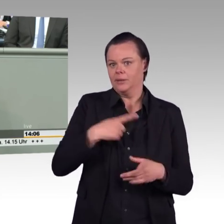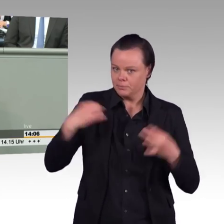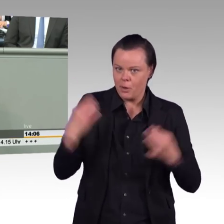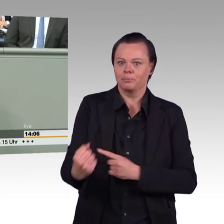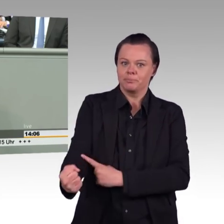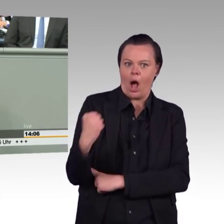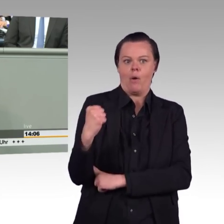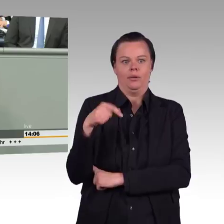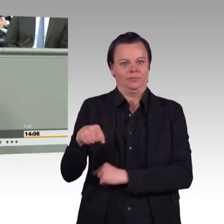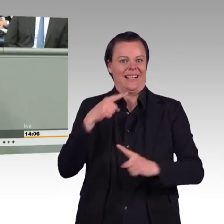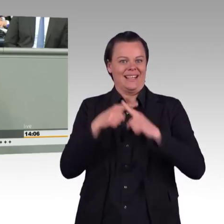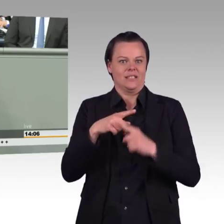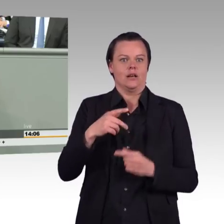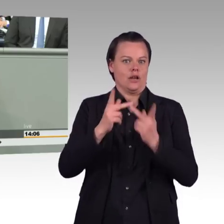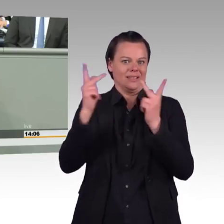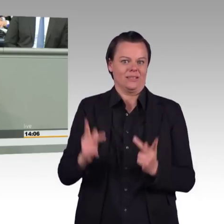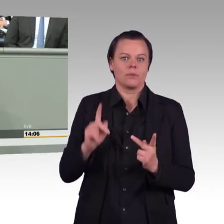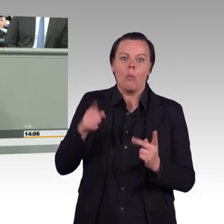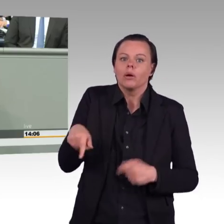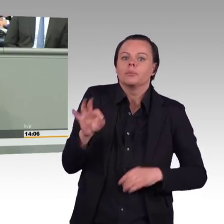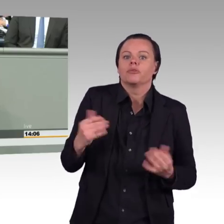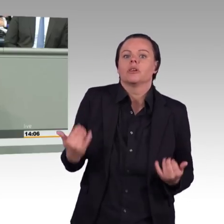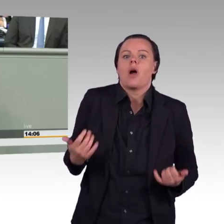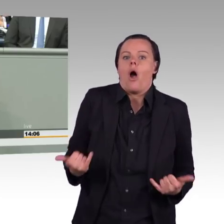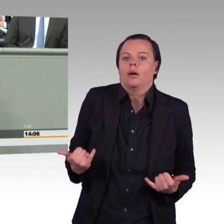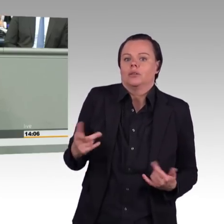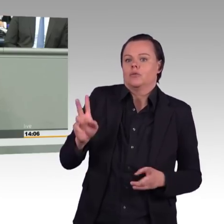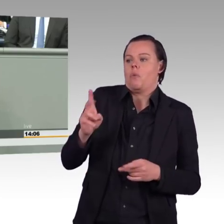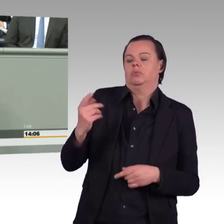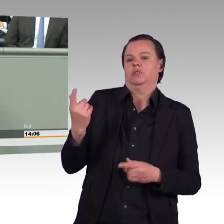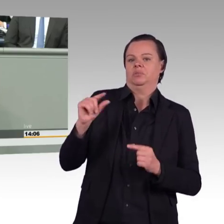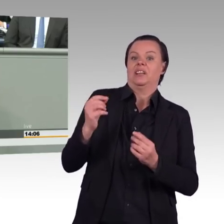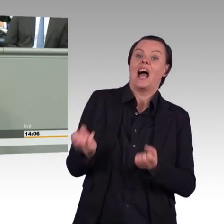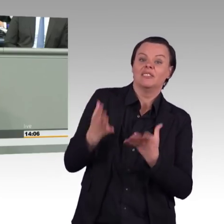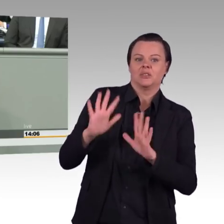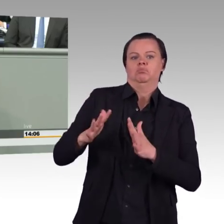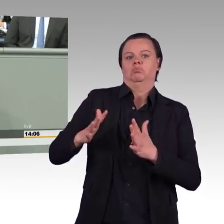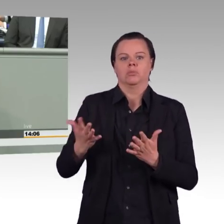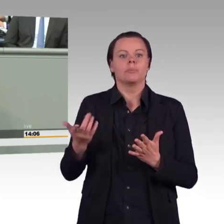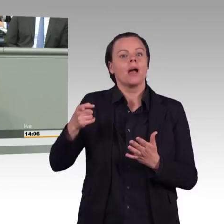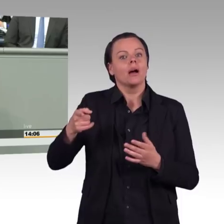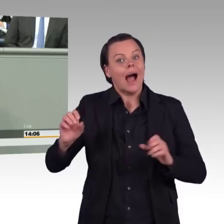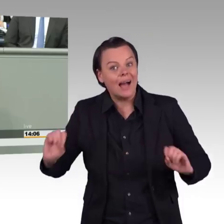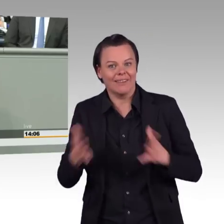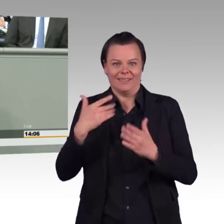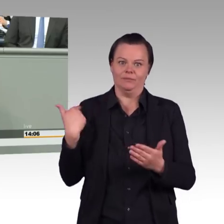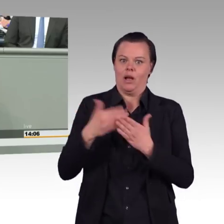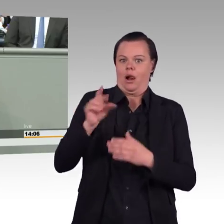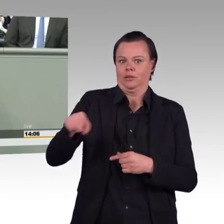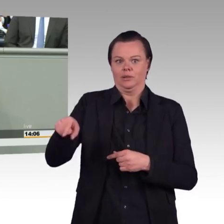einnehmen, aber wir können nicht alleine die Welt retten. Klimaschutz geht nur europäisch und global. Deshalb sollten wir als Politik Ziele